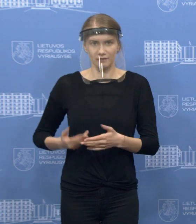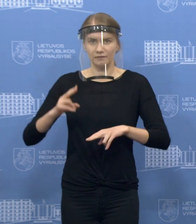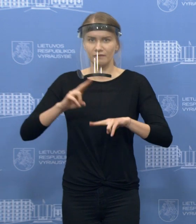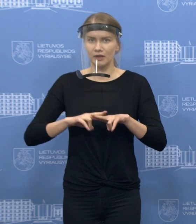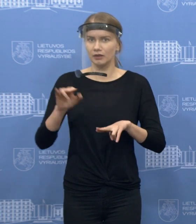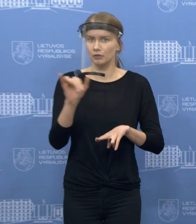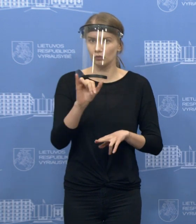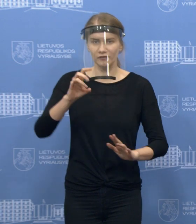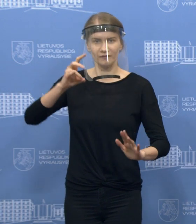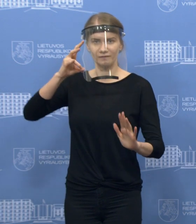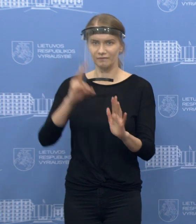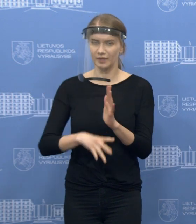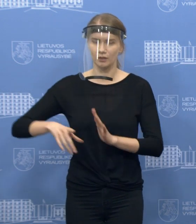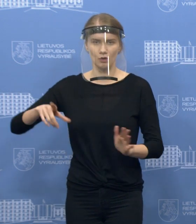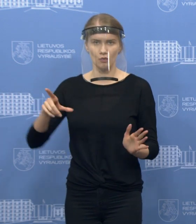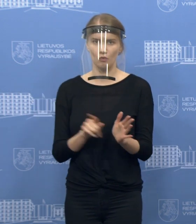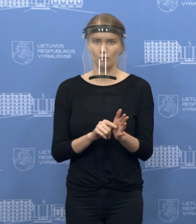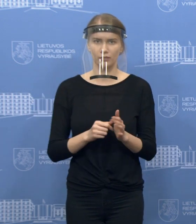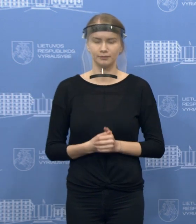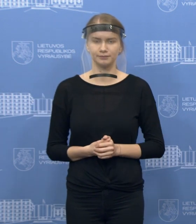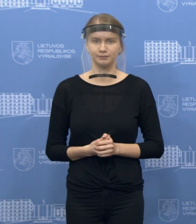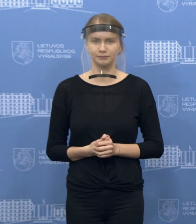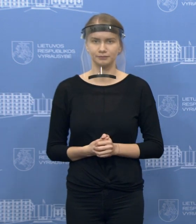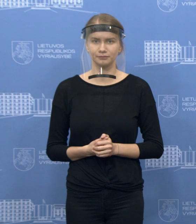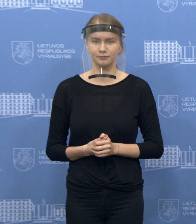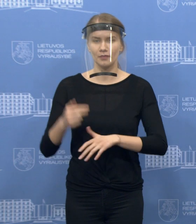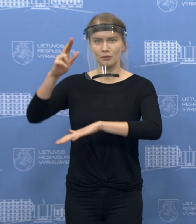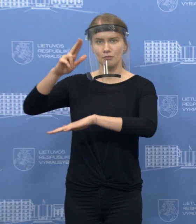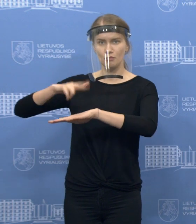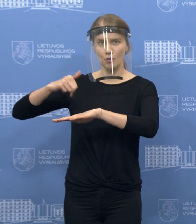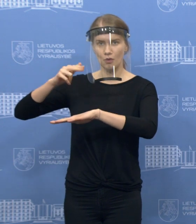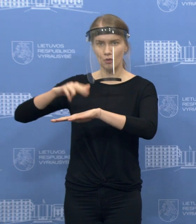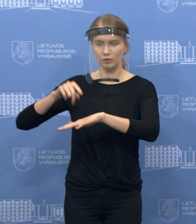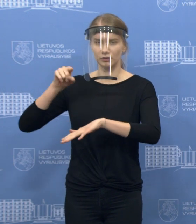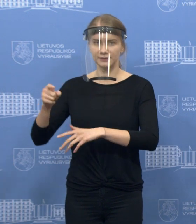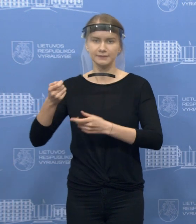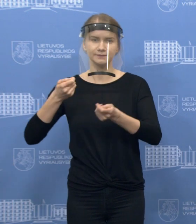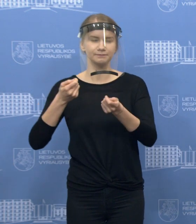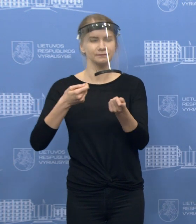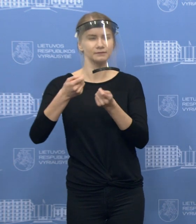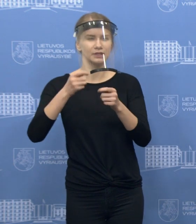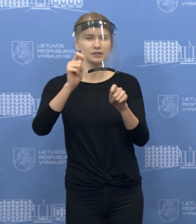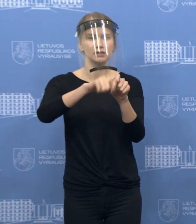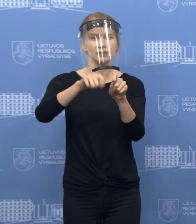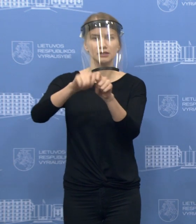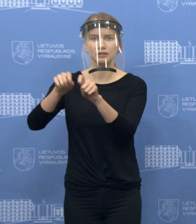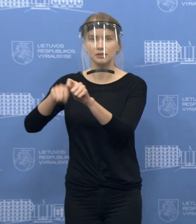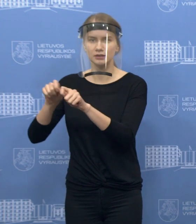savivaldybės teritorijos. Policija vykdys kontrolę